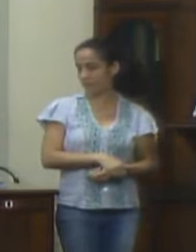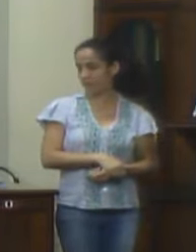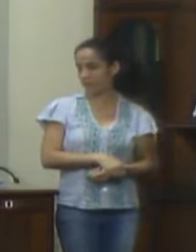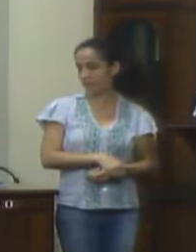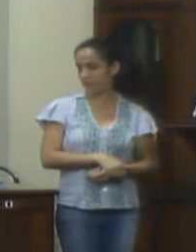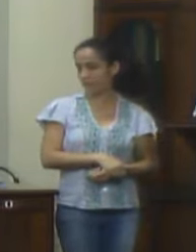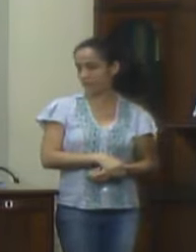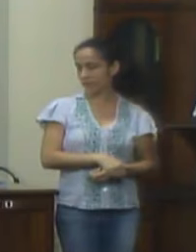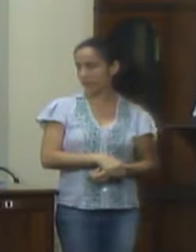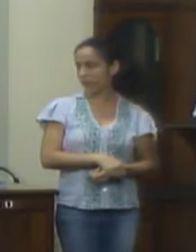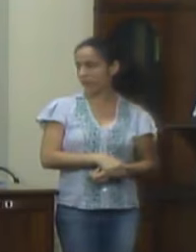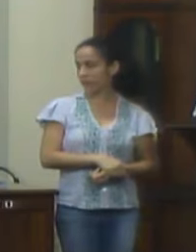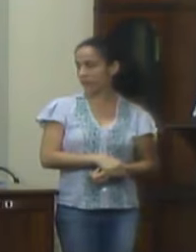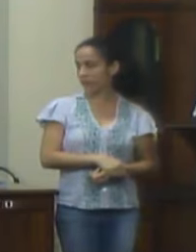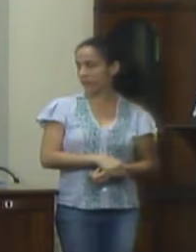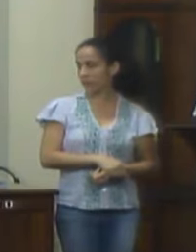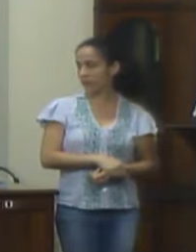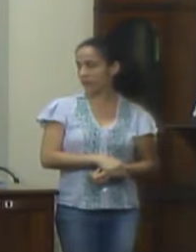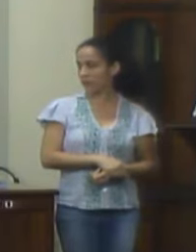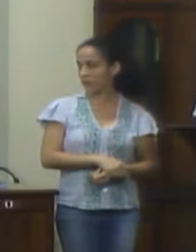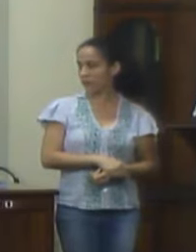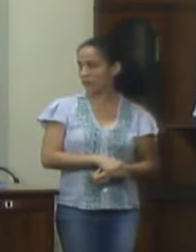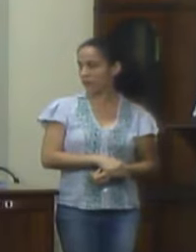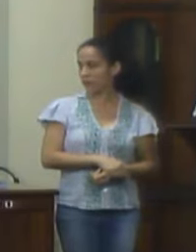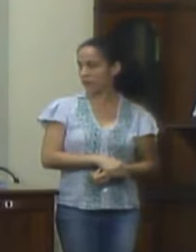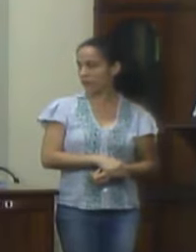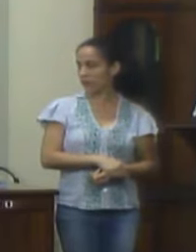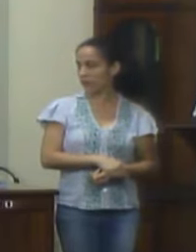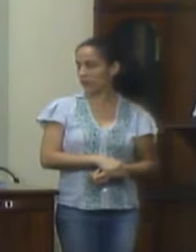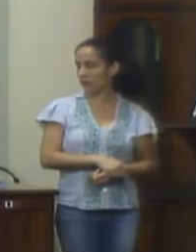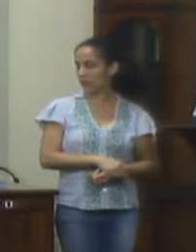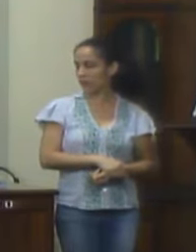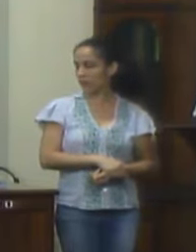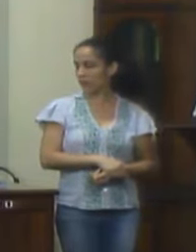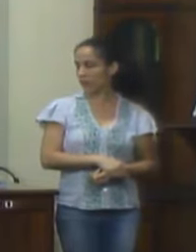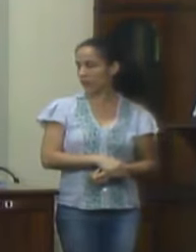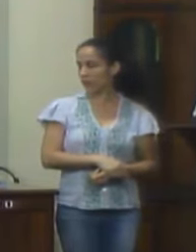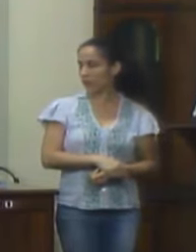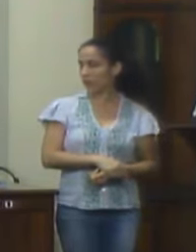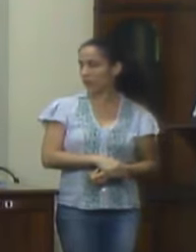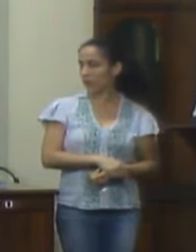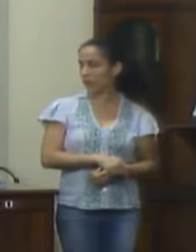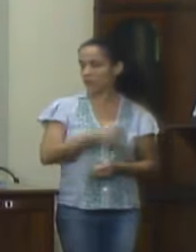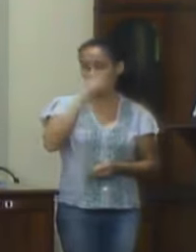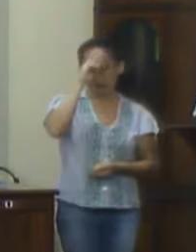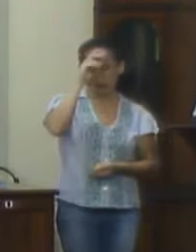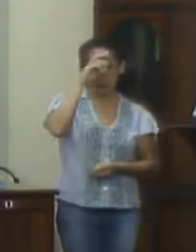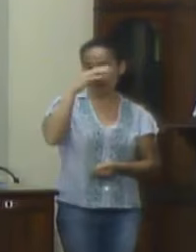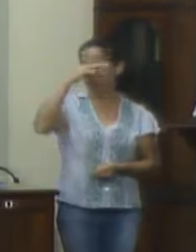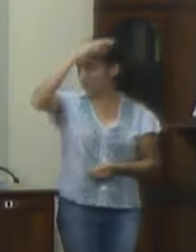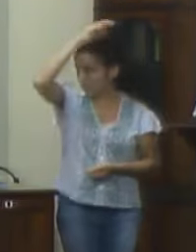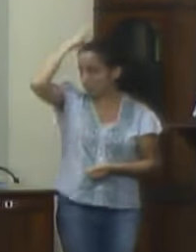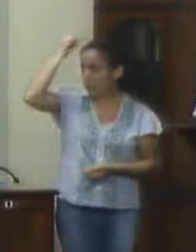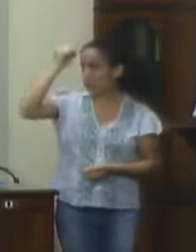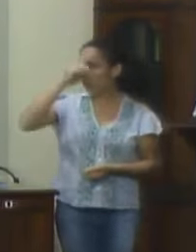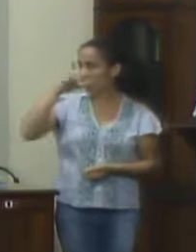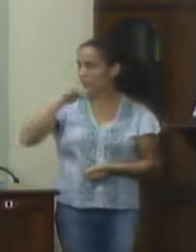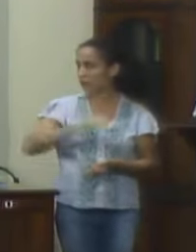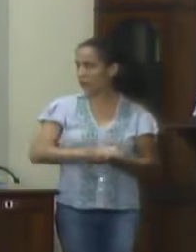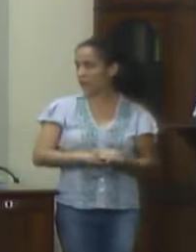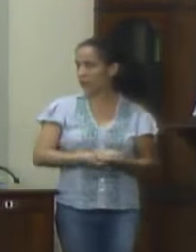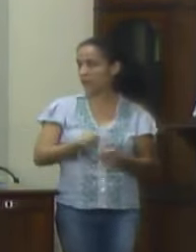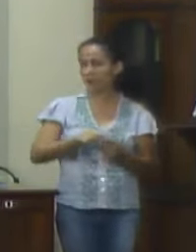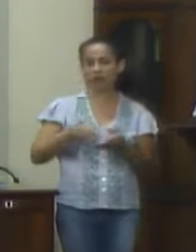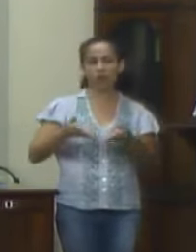então isso é verdade porque a gente teve um comprometimento quando nós fomos lá no hospital de San Isabel e fomos muito bem